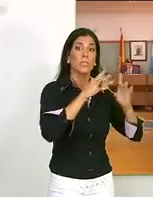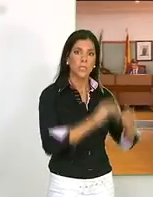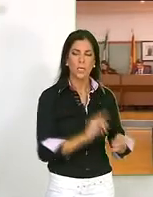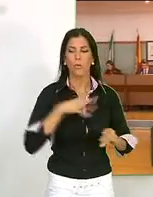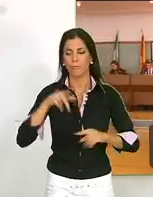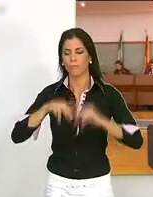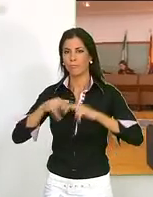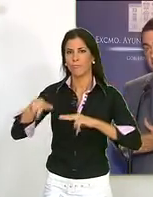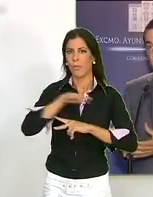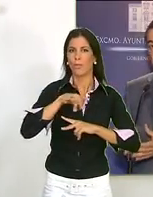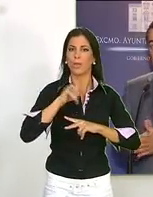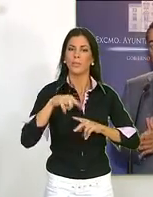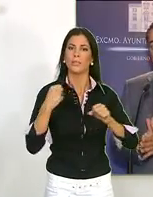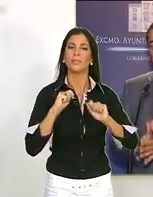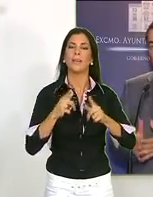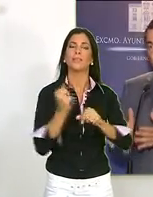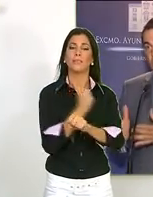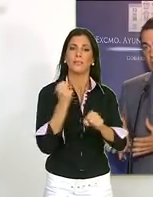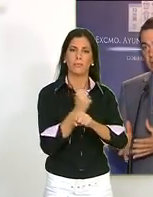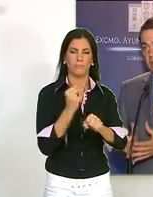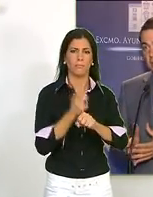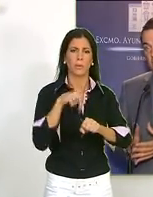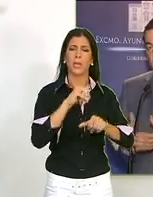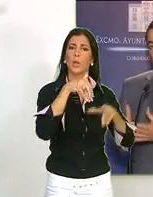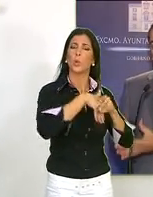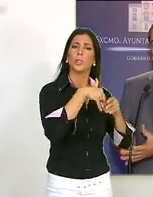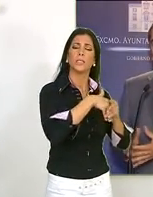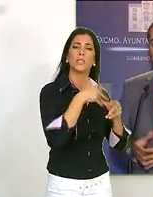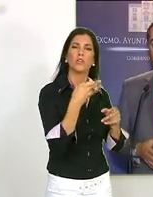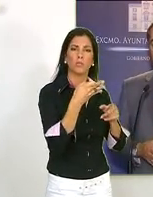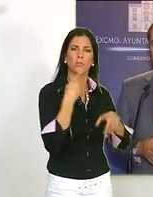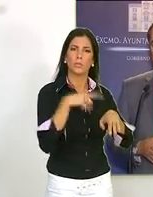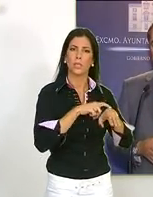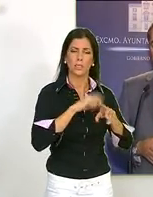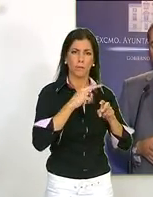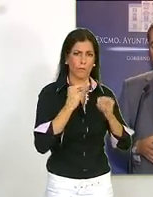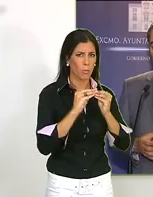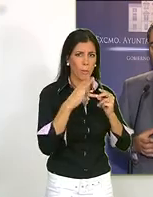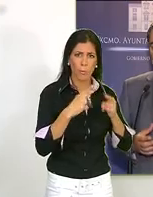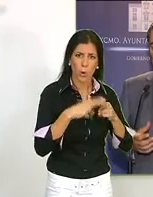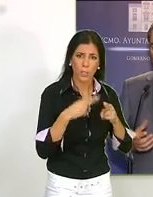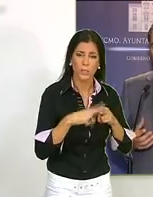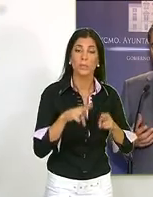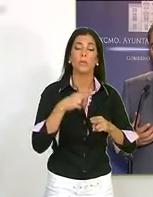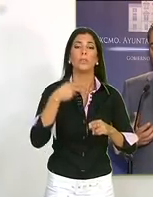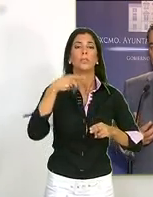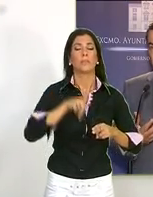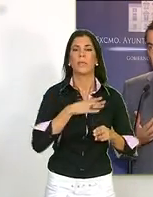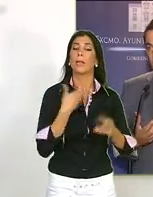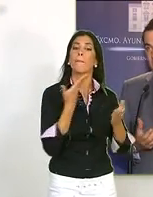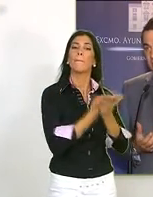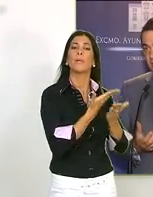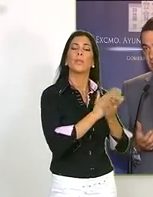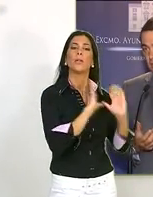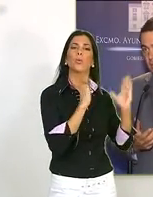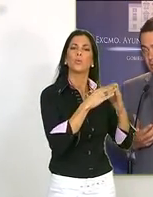empleo y atractivo para el casco urbano de Motril. En el pleno también habrá contenidos de carácter